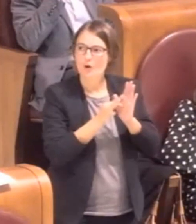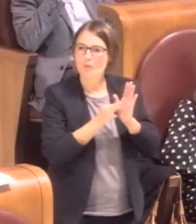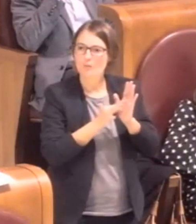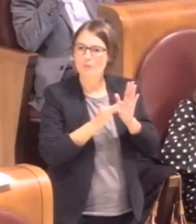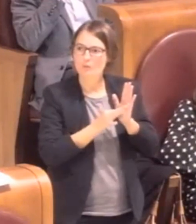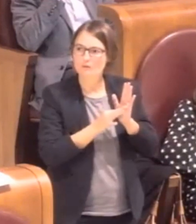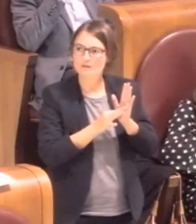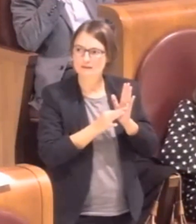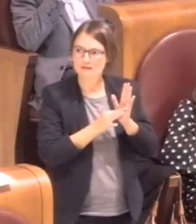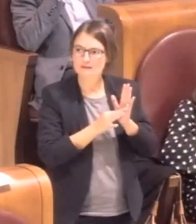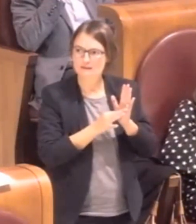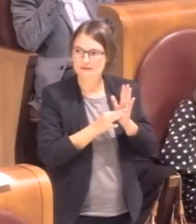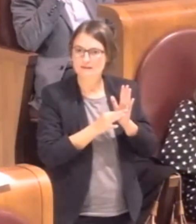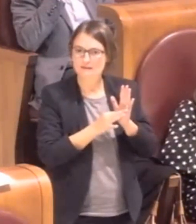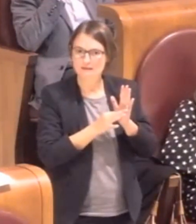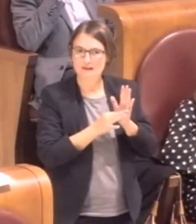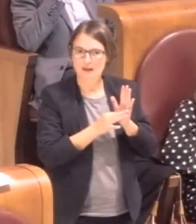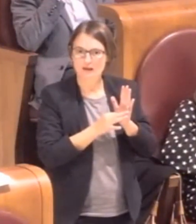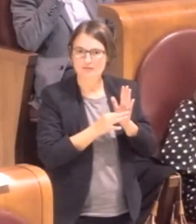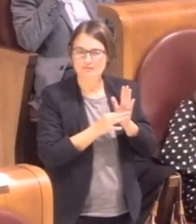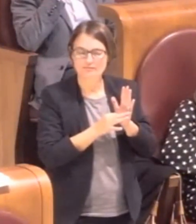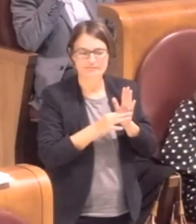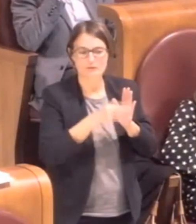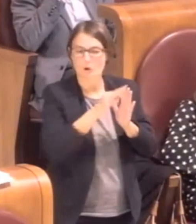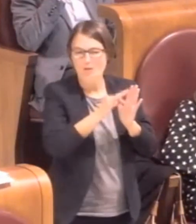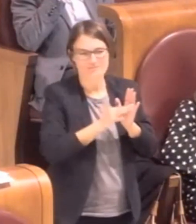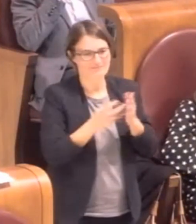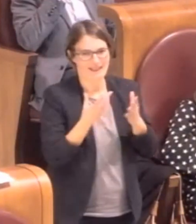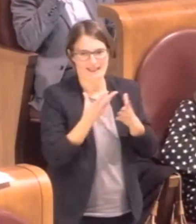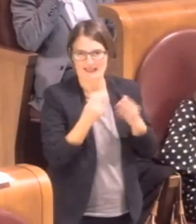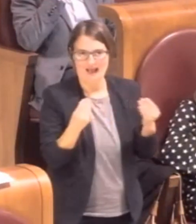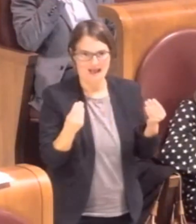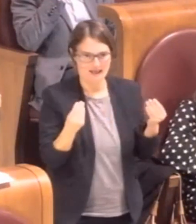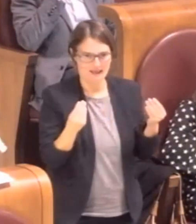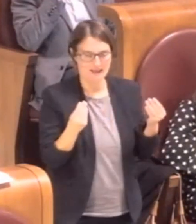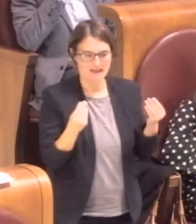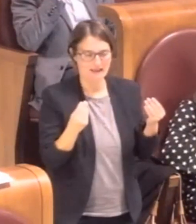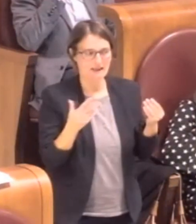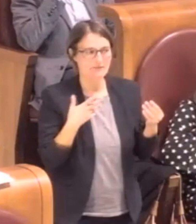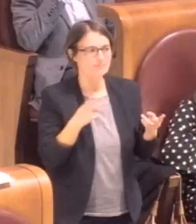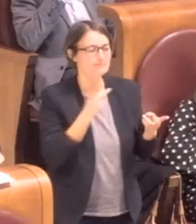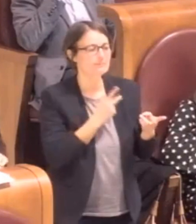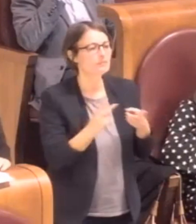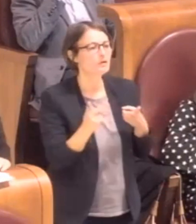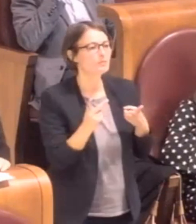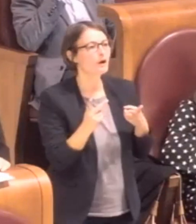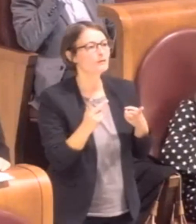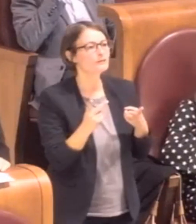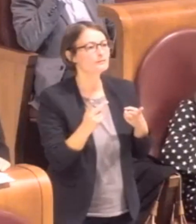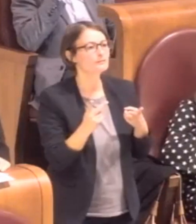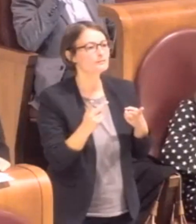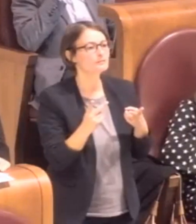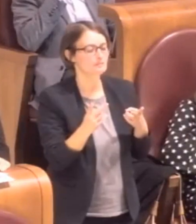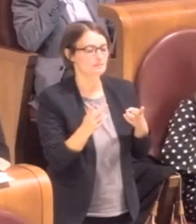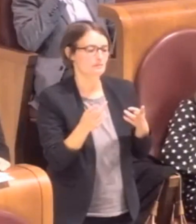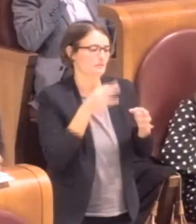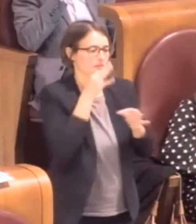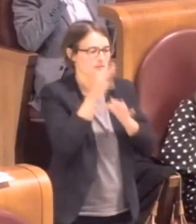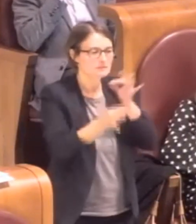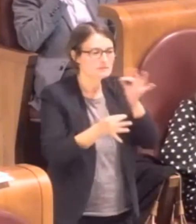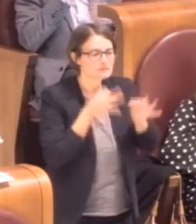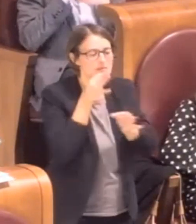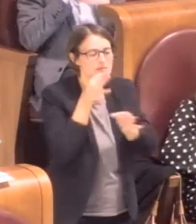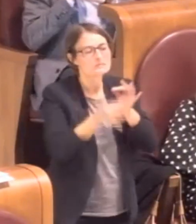che andiamo a toccare sono numerosi e cercherò insomma di illustrare quelli più